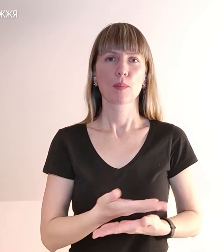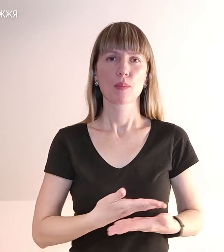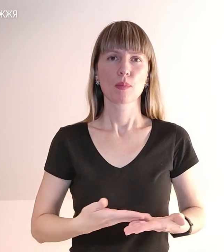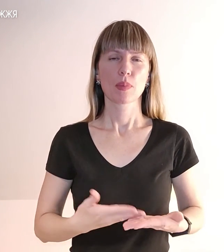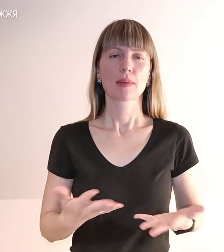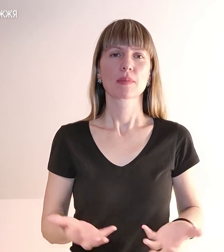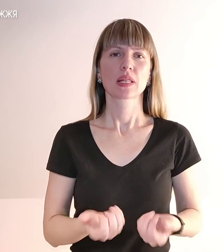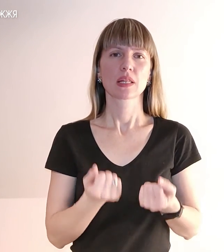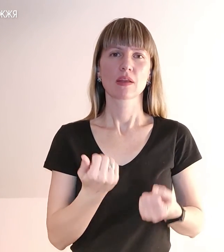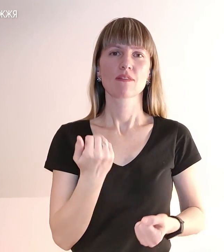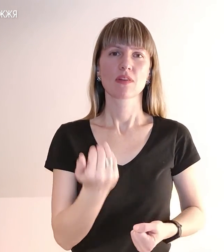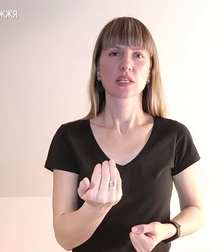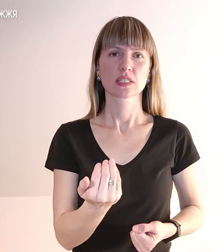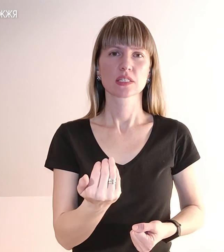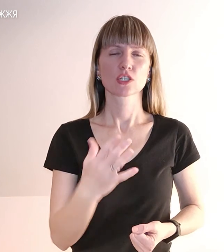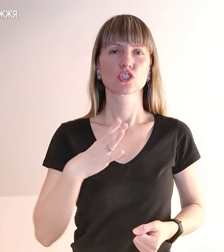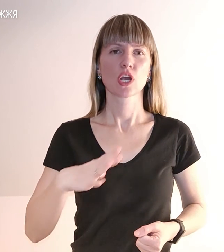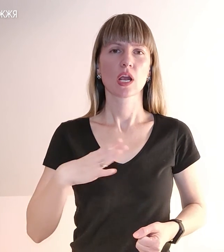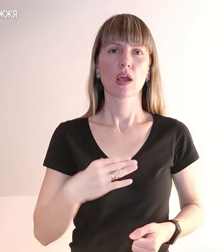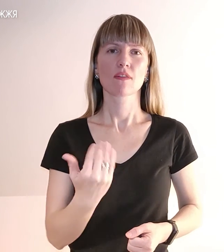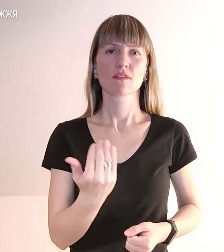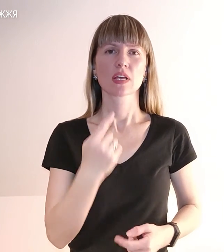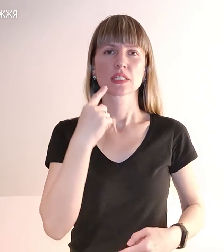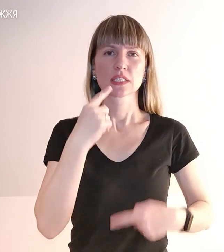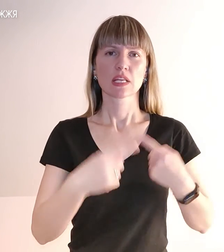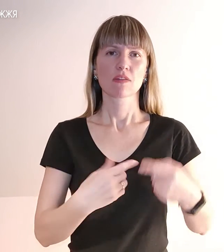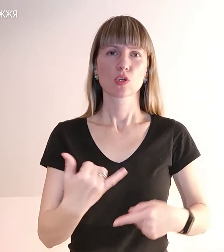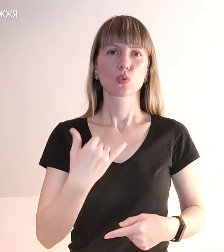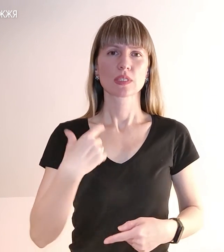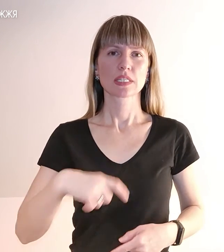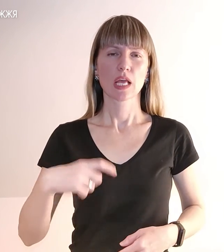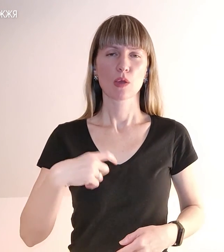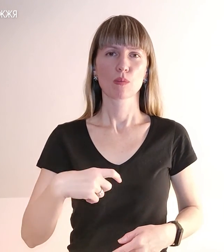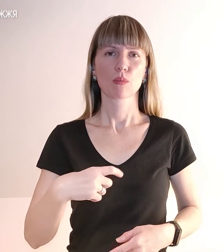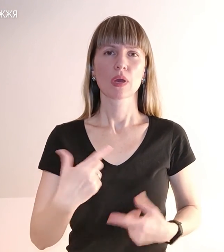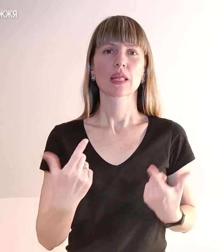підтримуємо вас, чекаємо вас завжди у себе, де б ми не були.